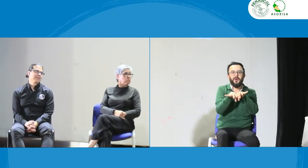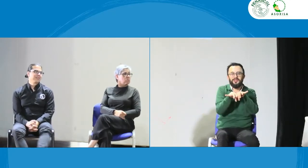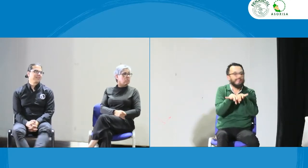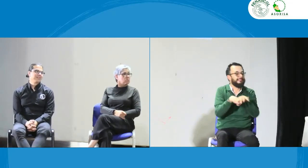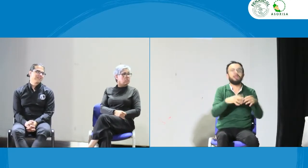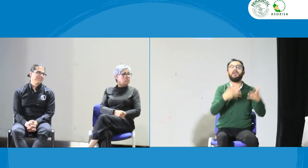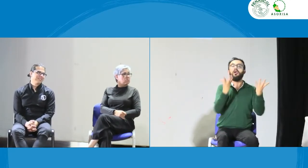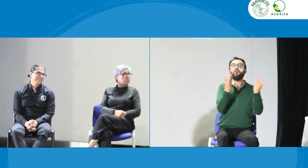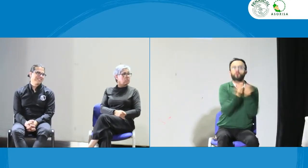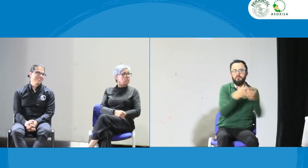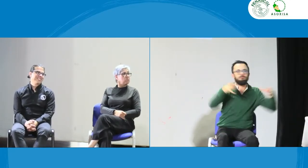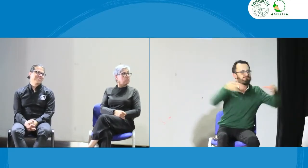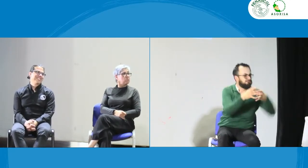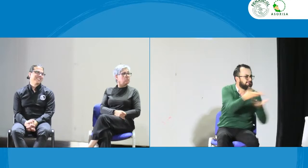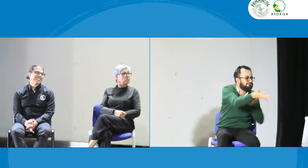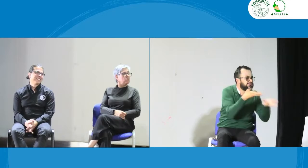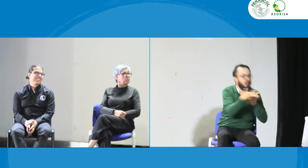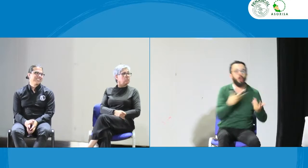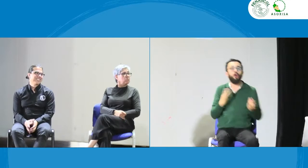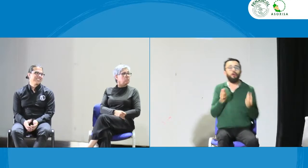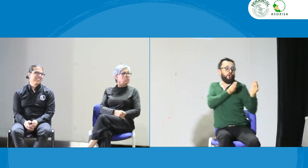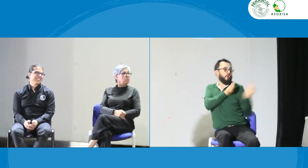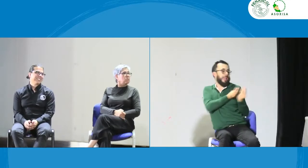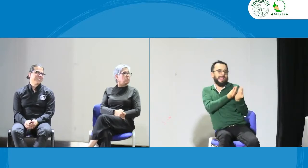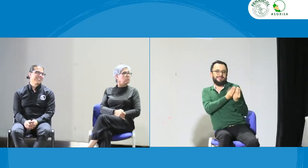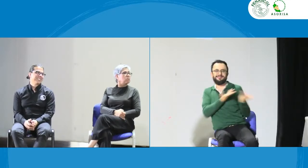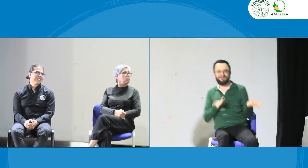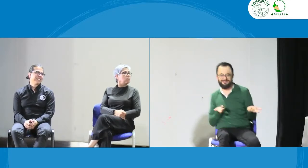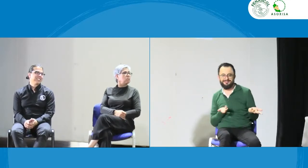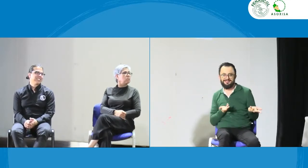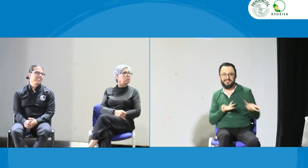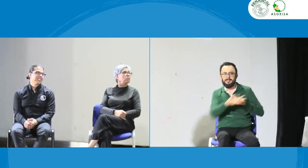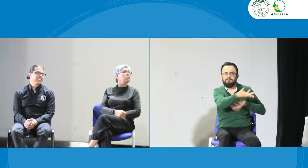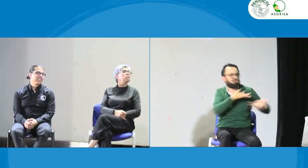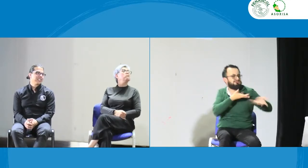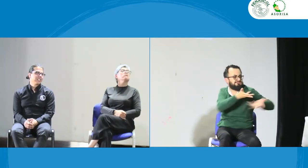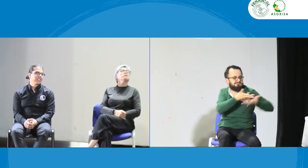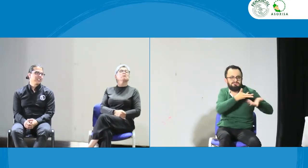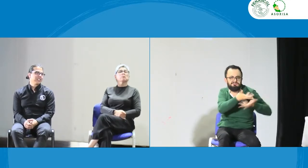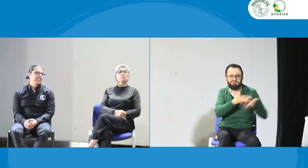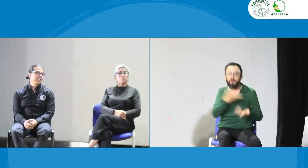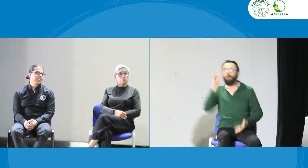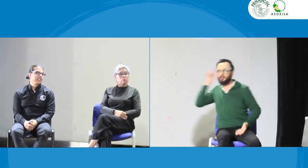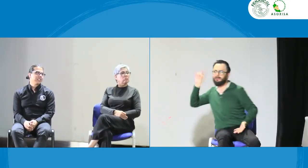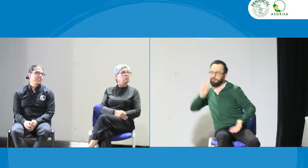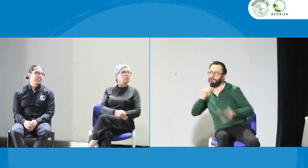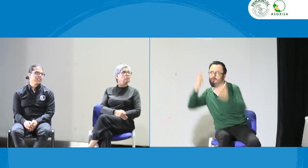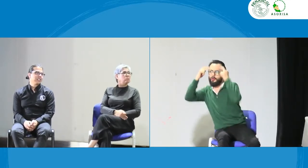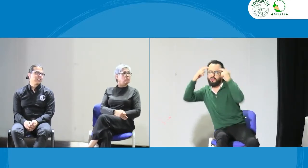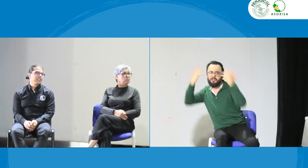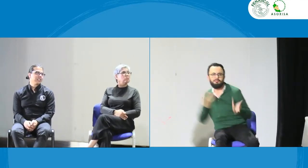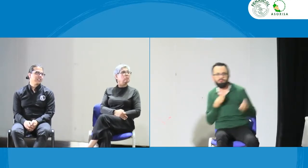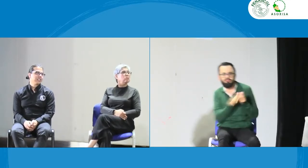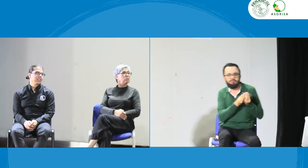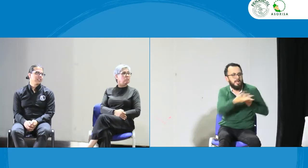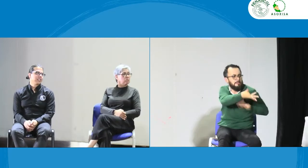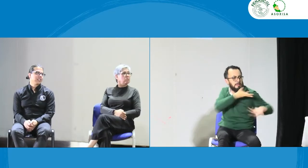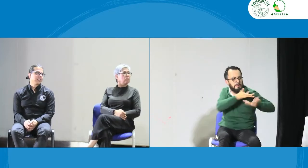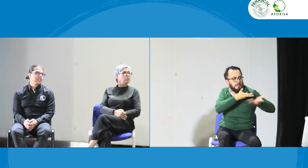la verdad cómo está sucediendo, pero debe haber un colegaje. Y ese colegaje es entre no solamente intérpretes oyentes sino